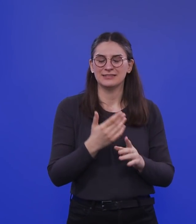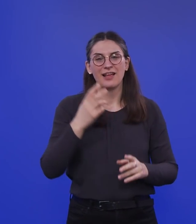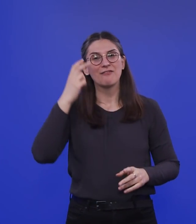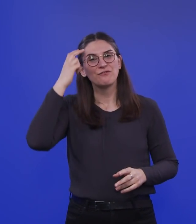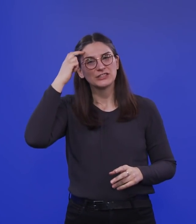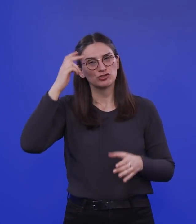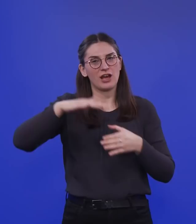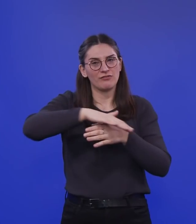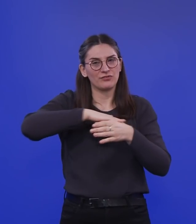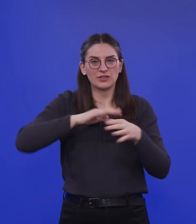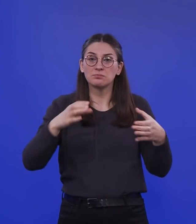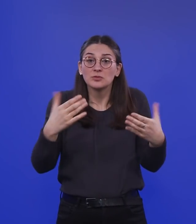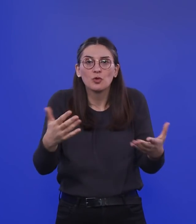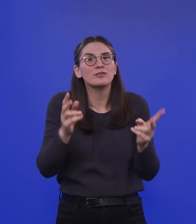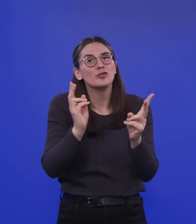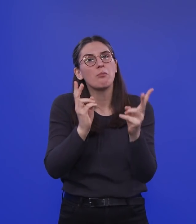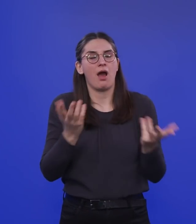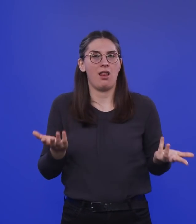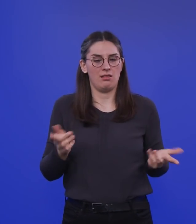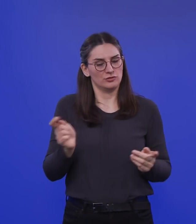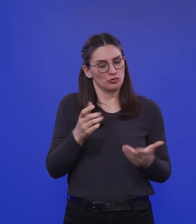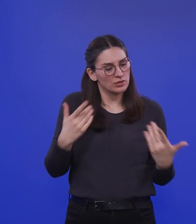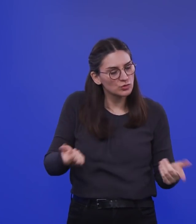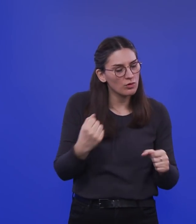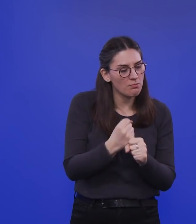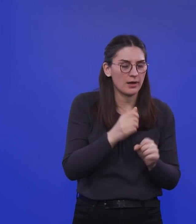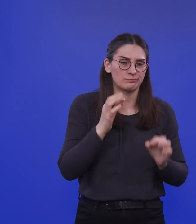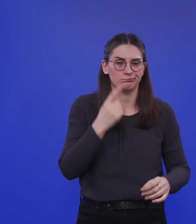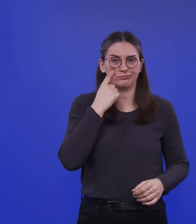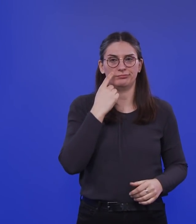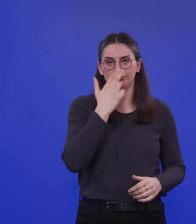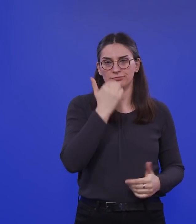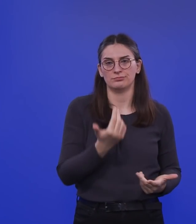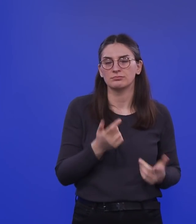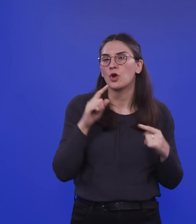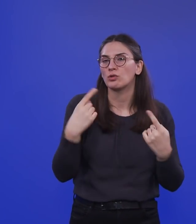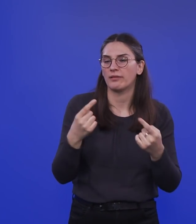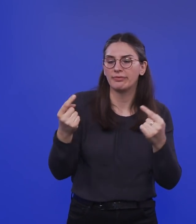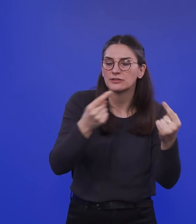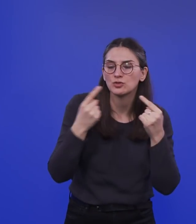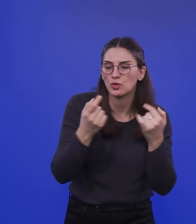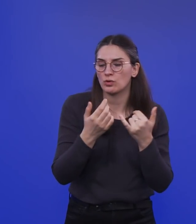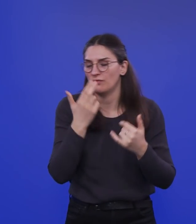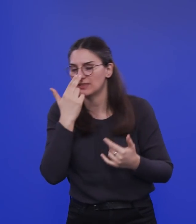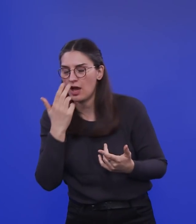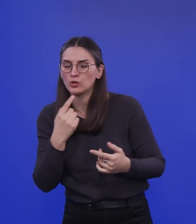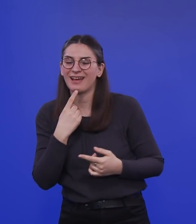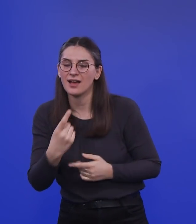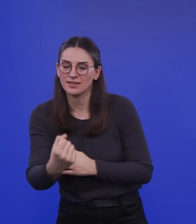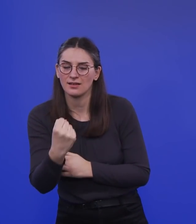ganz normal, dass solche Studien gemacht werden und man darüber diskutiert, wie deren Aussagekraft ist. Was nicht normal ist, ist,